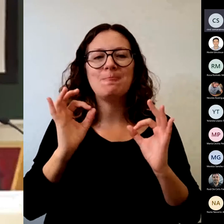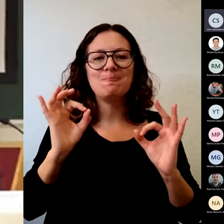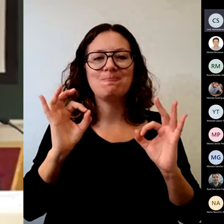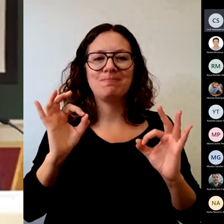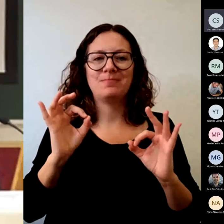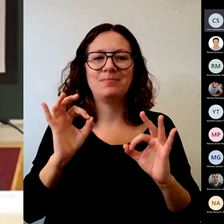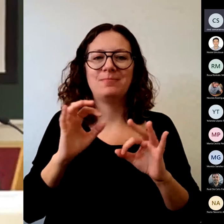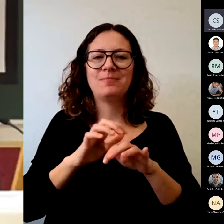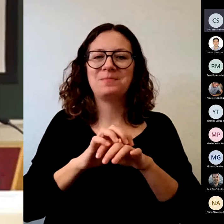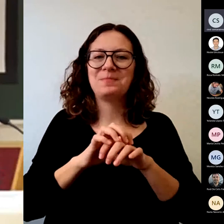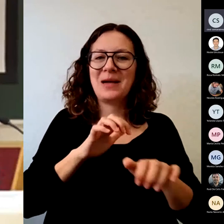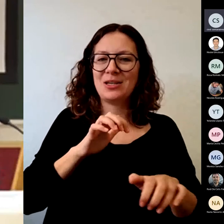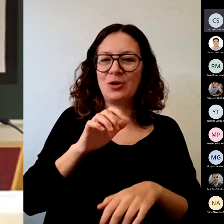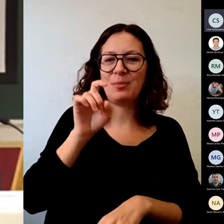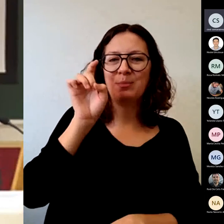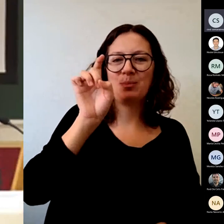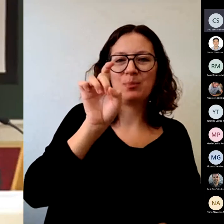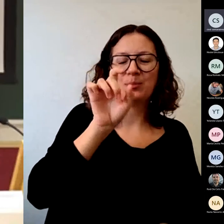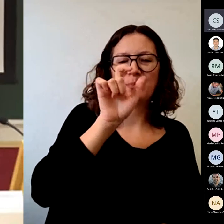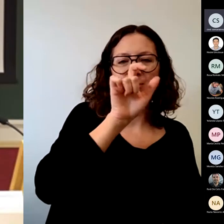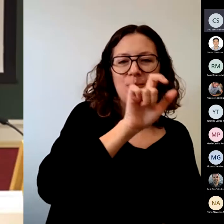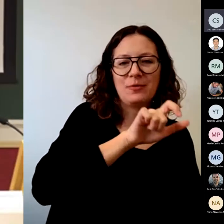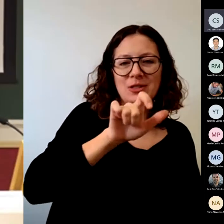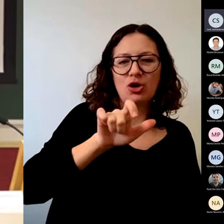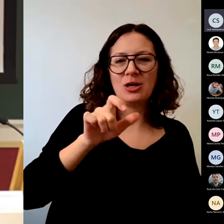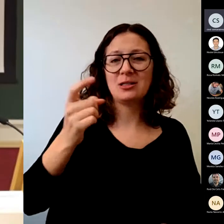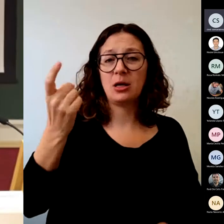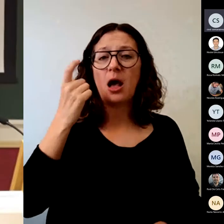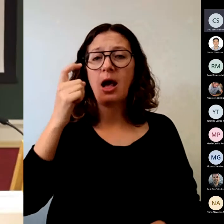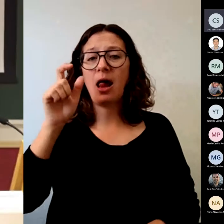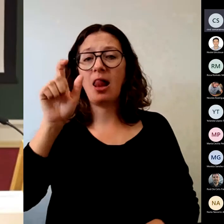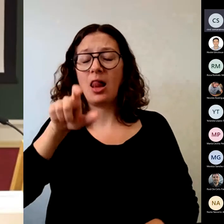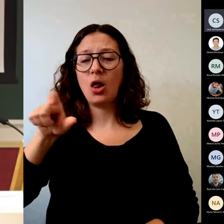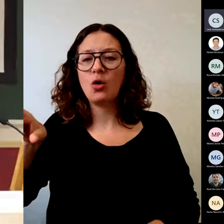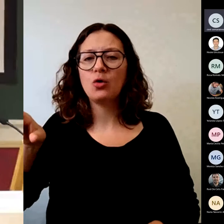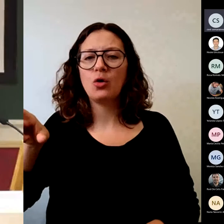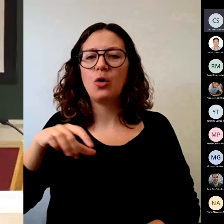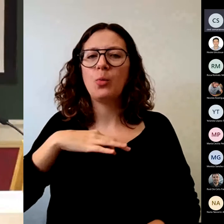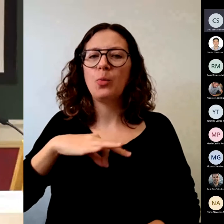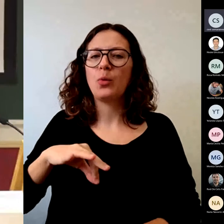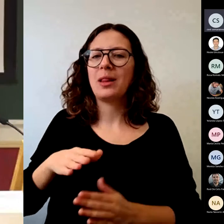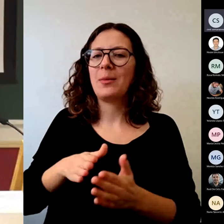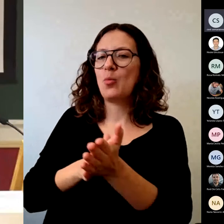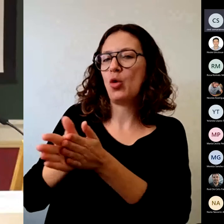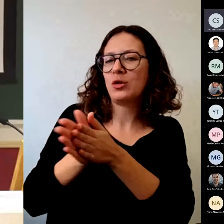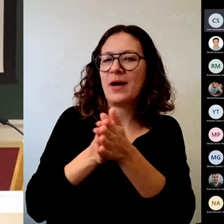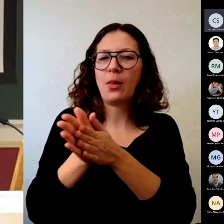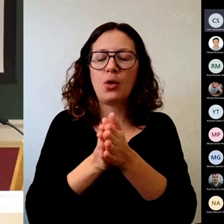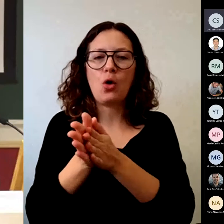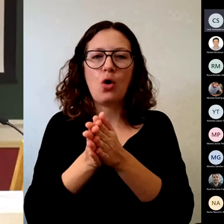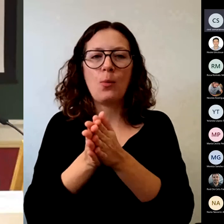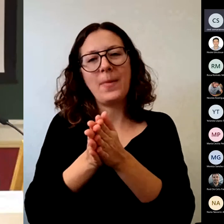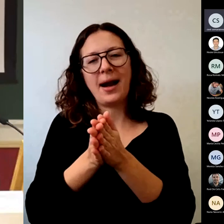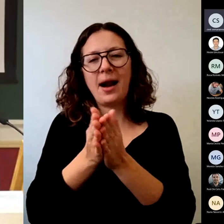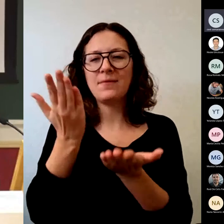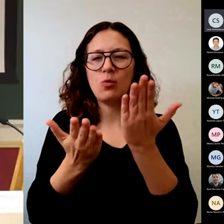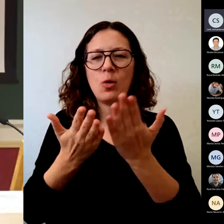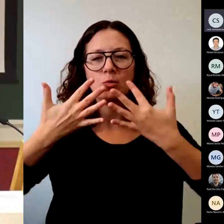a los alumnos puestos, preparados, motivados para hacer una verdadera evaluación.